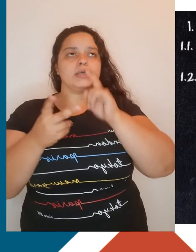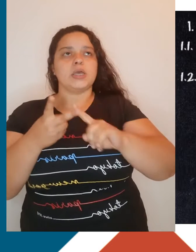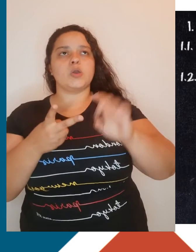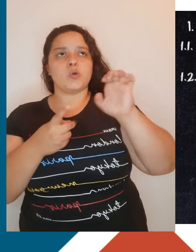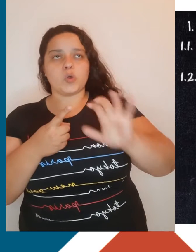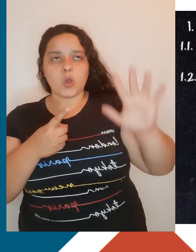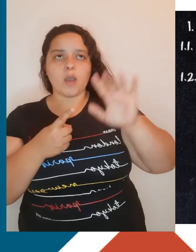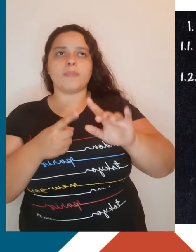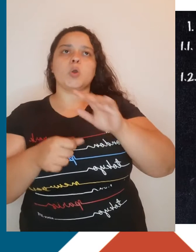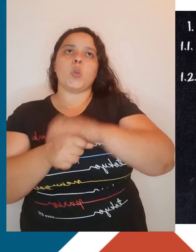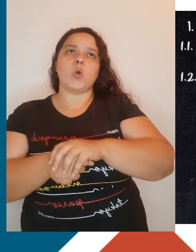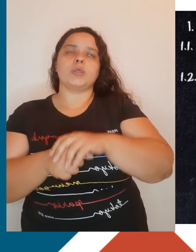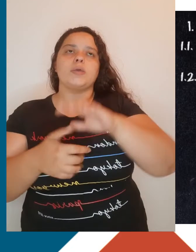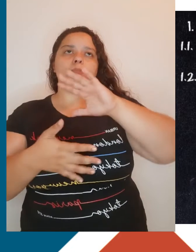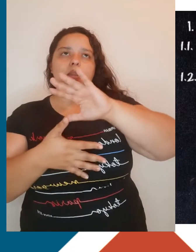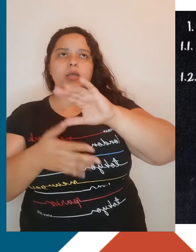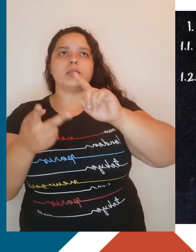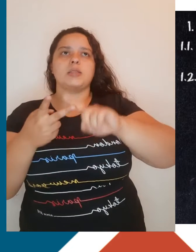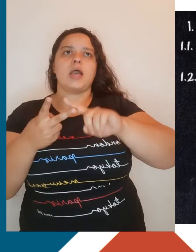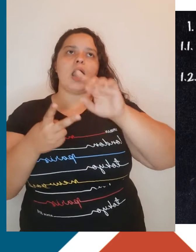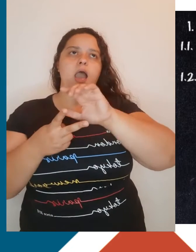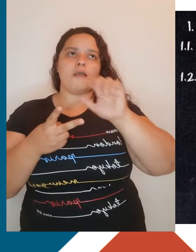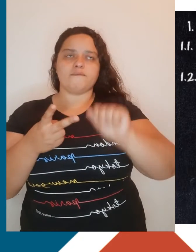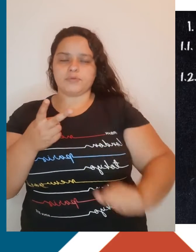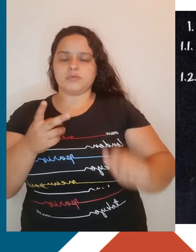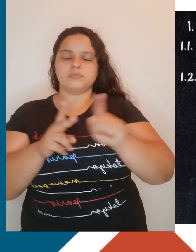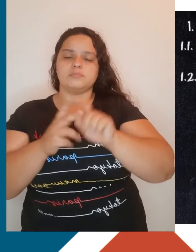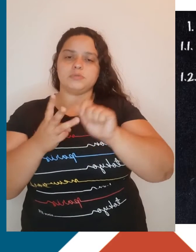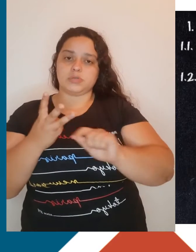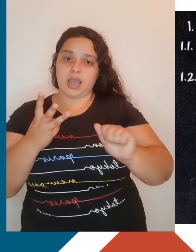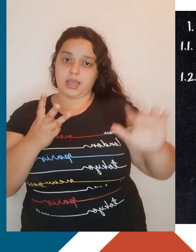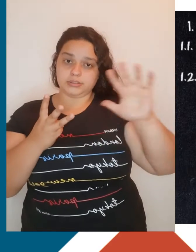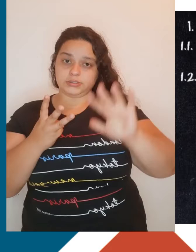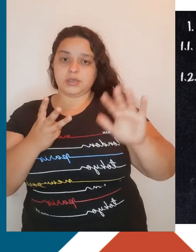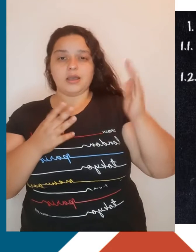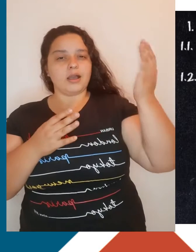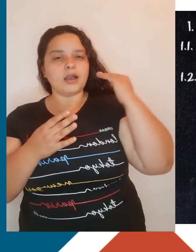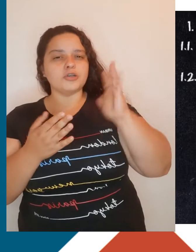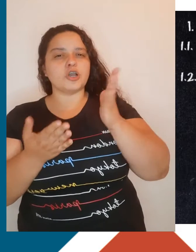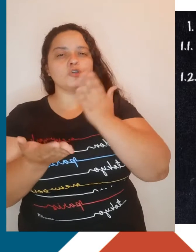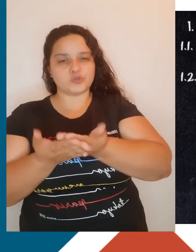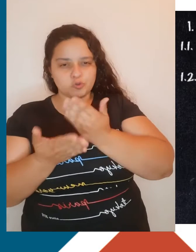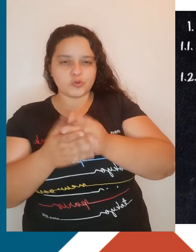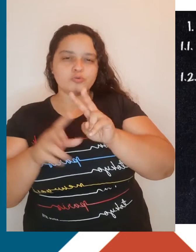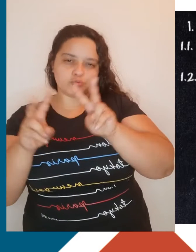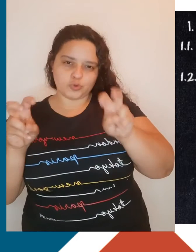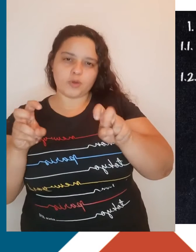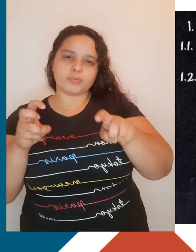americanas, África e Ásia. Você estudou isso nas videoaulas sobre a colonização das